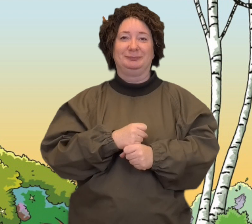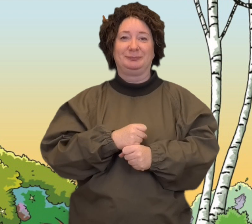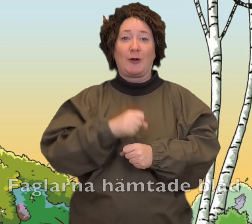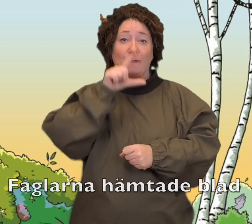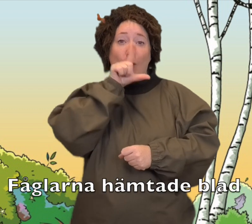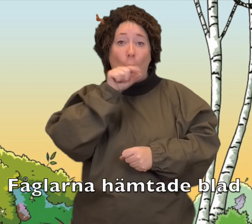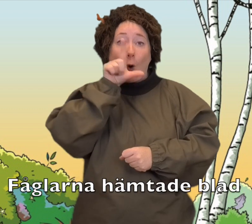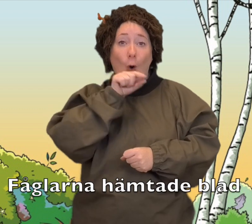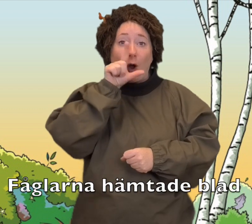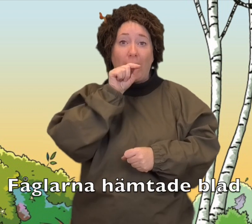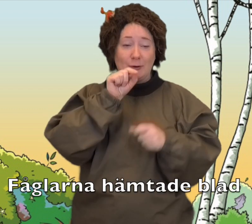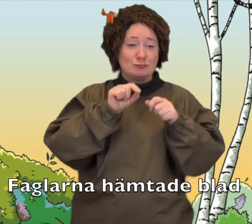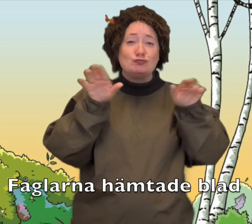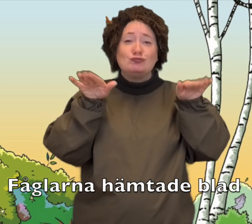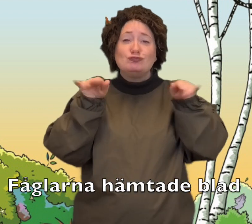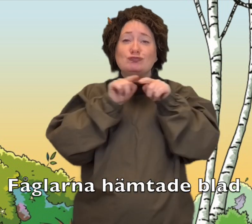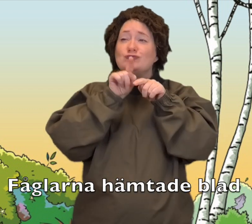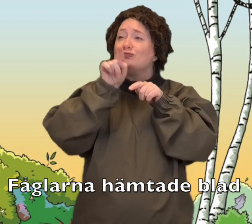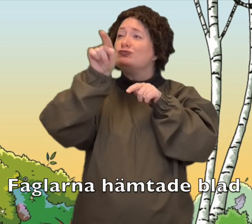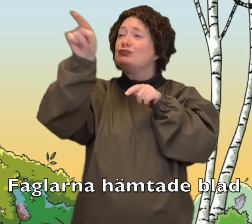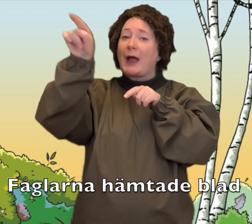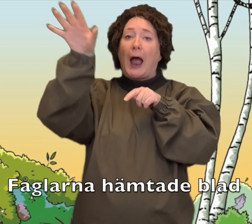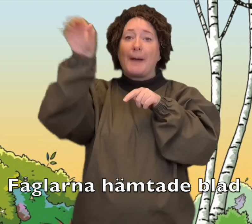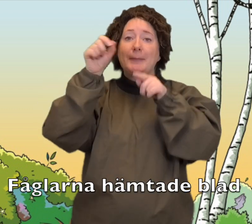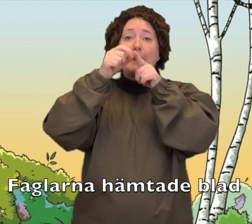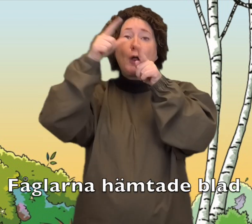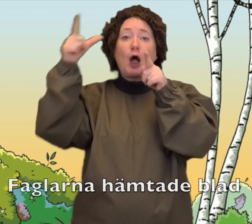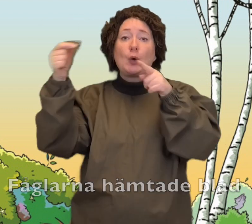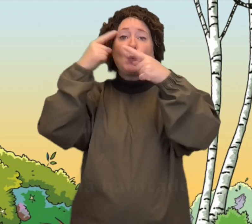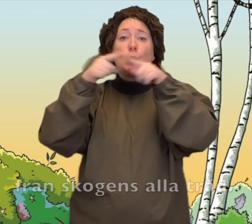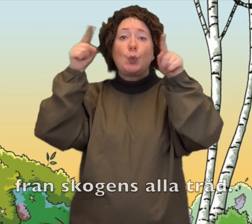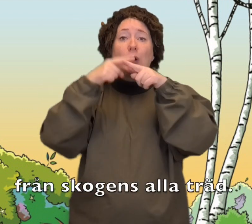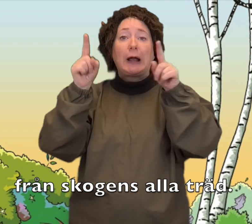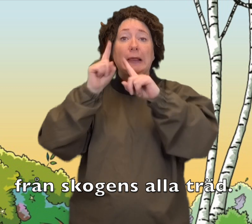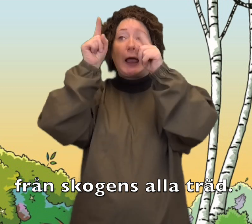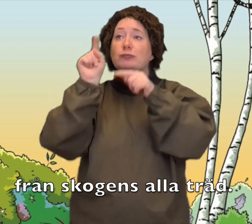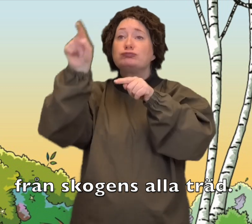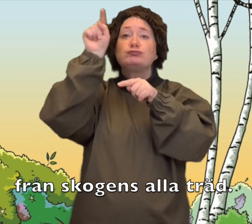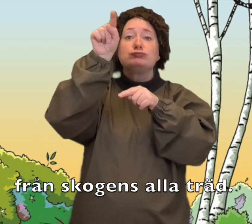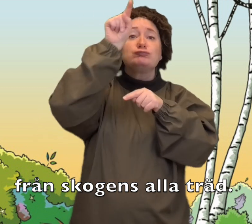Fåglarna hämtade blad från skogens olika träd.